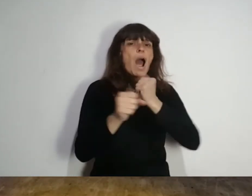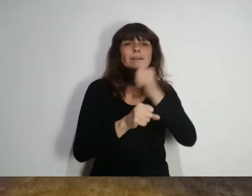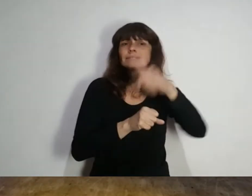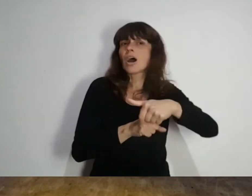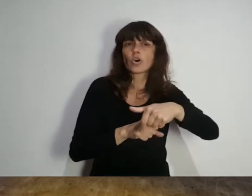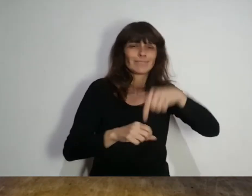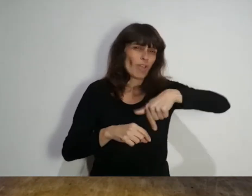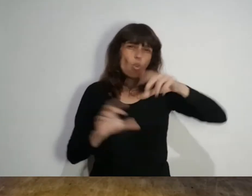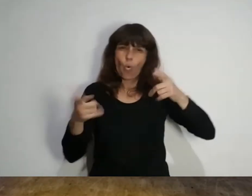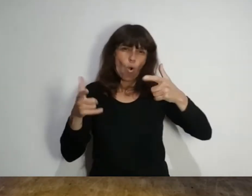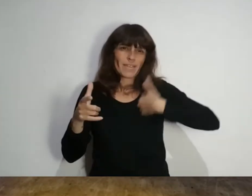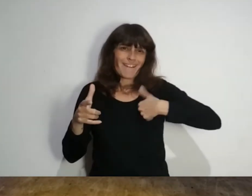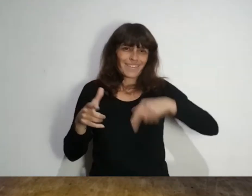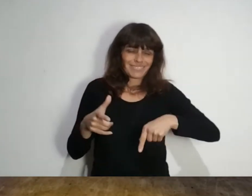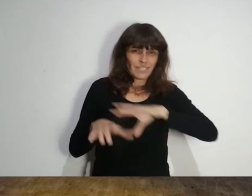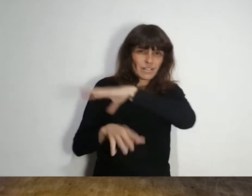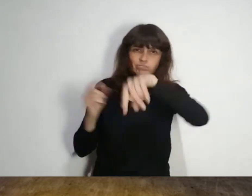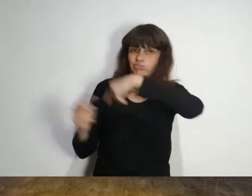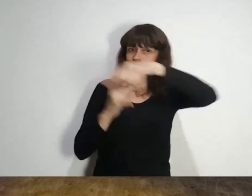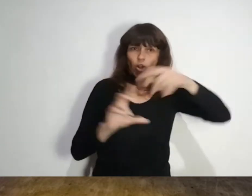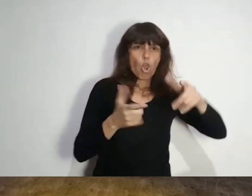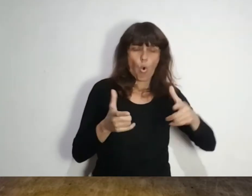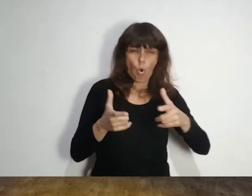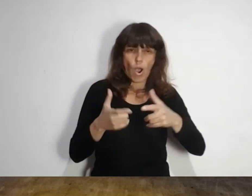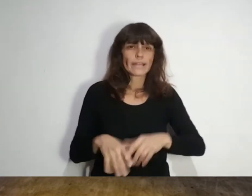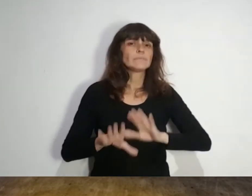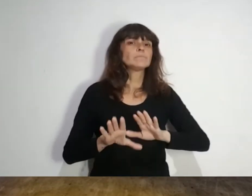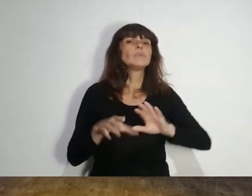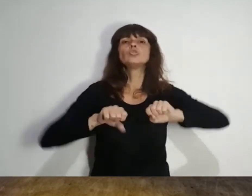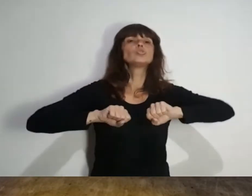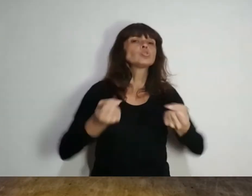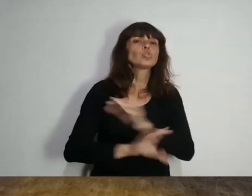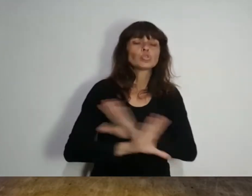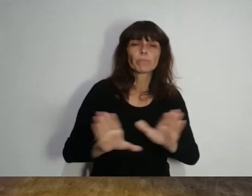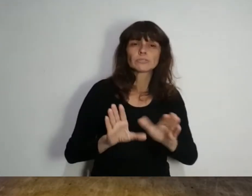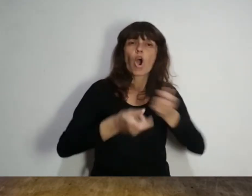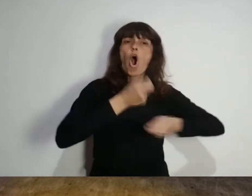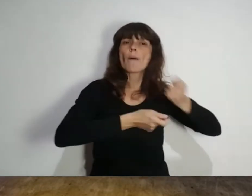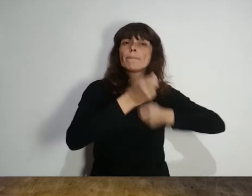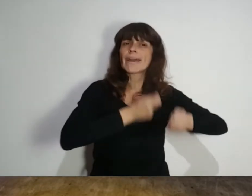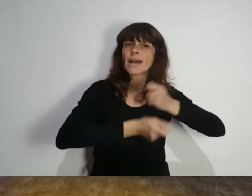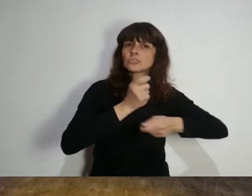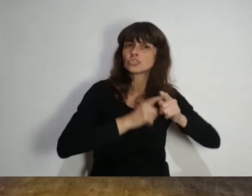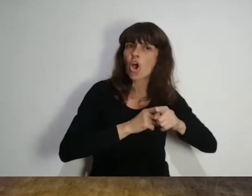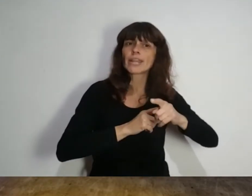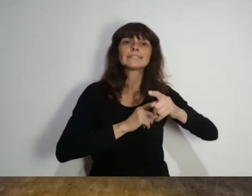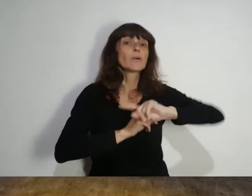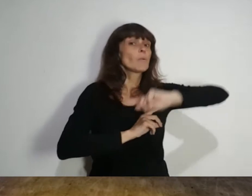todavía no están circulando a nivel local. Se prorrogó la suspensión de las operaciones de origen o